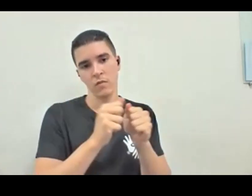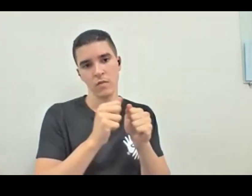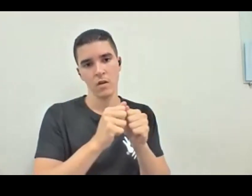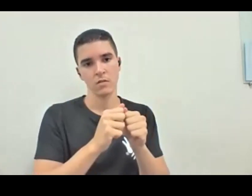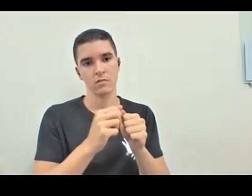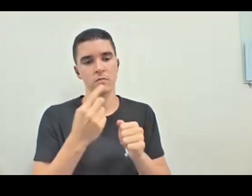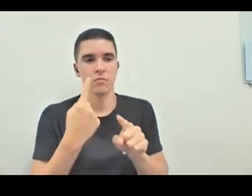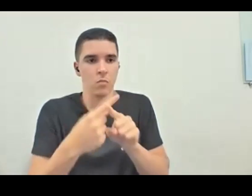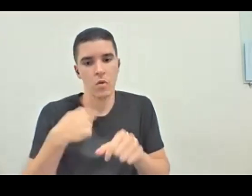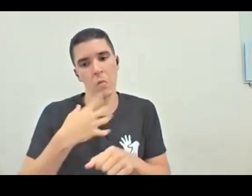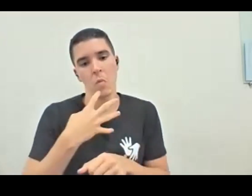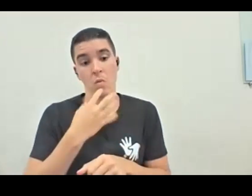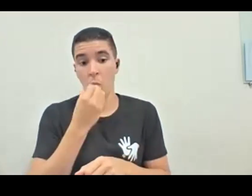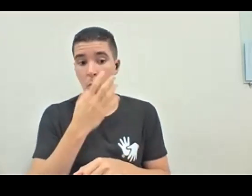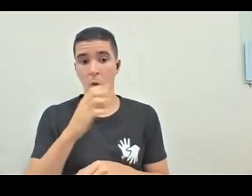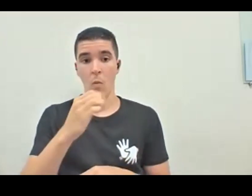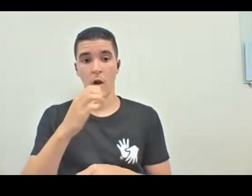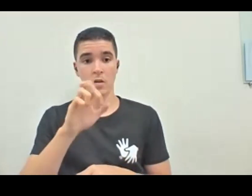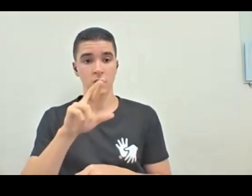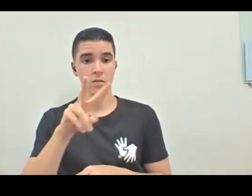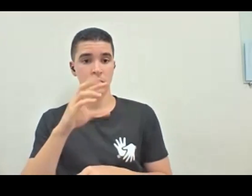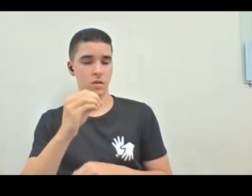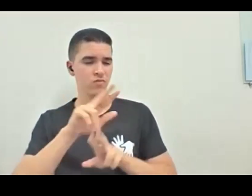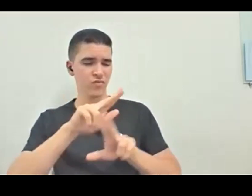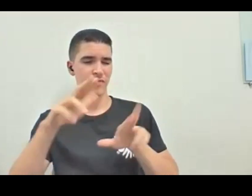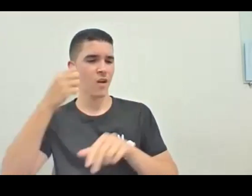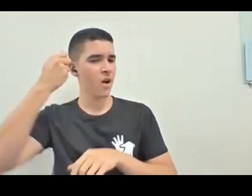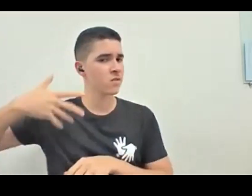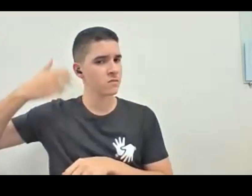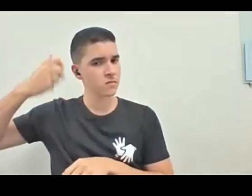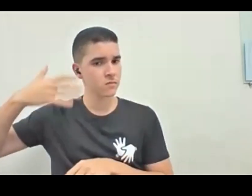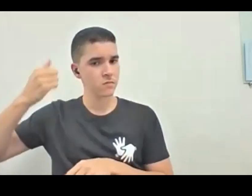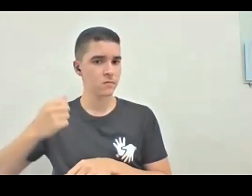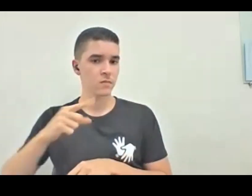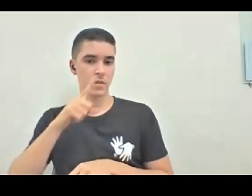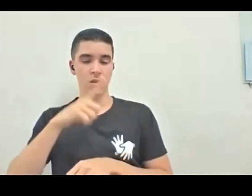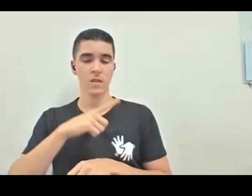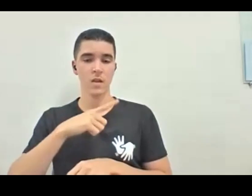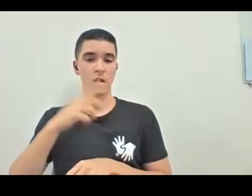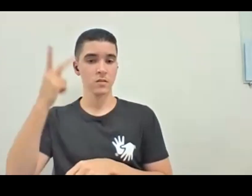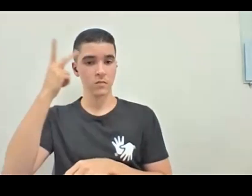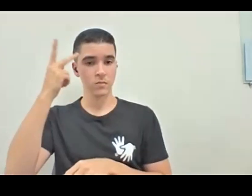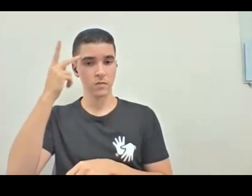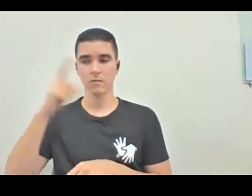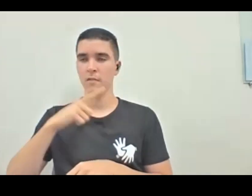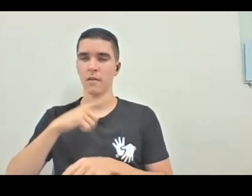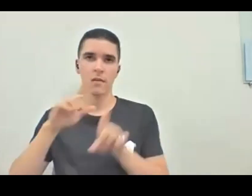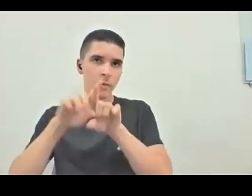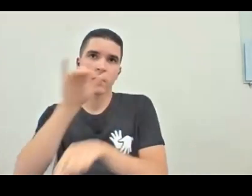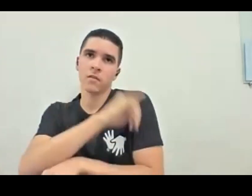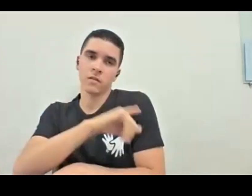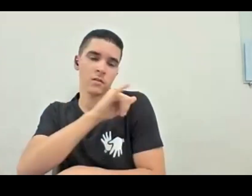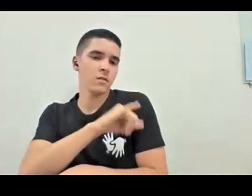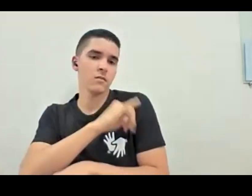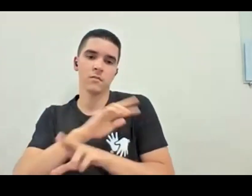acervo, né, muitos audiodescritores que tem as obras lá no MAM, no São Paulo, tô dizendo, tem também do Rio de Janeiro, então, eu vou